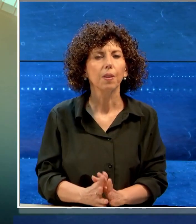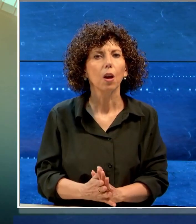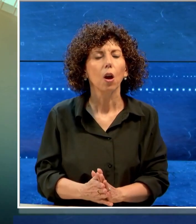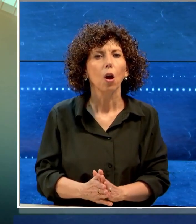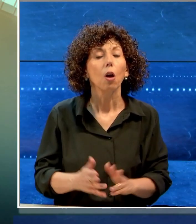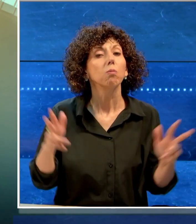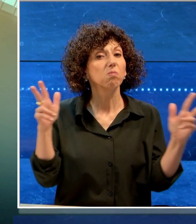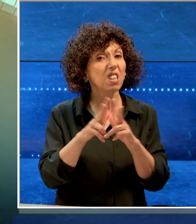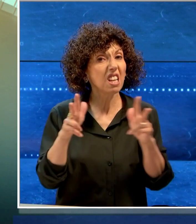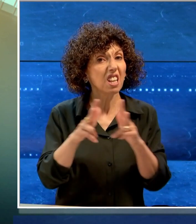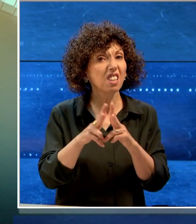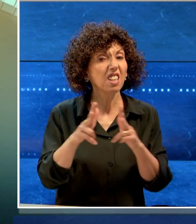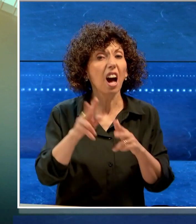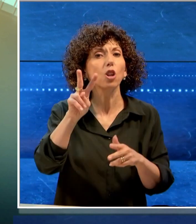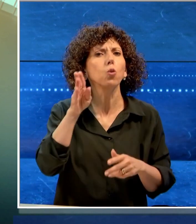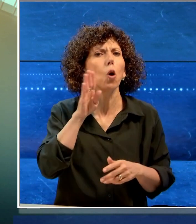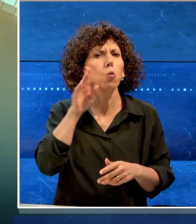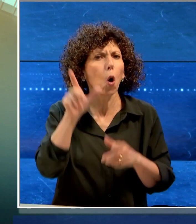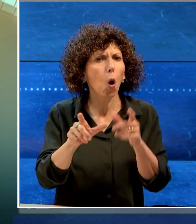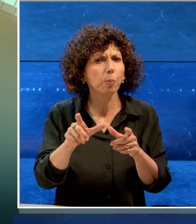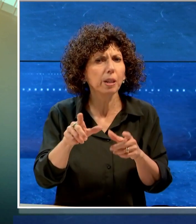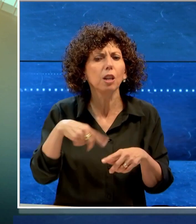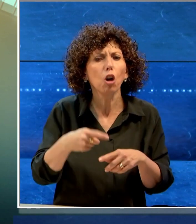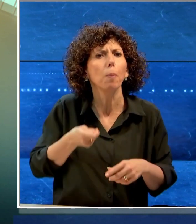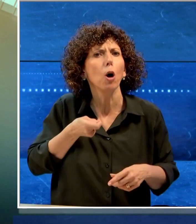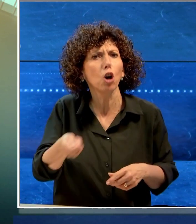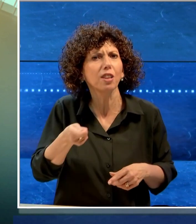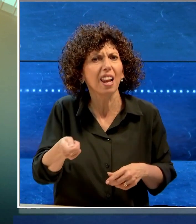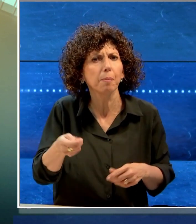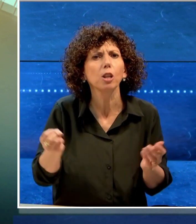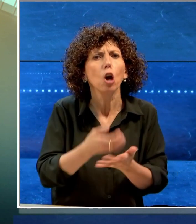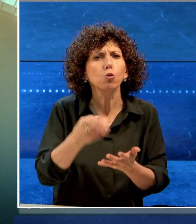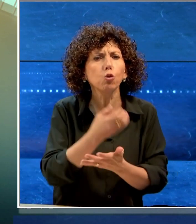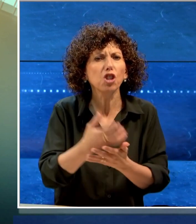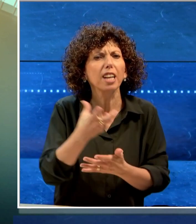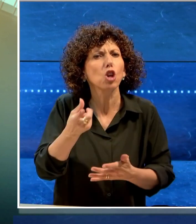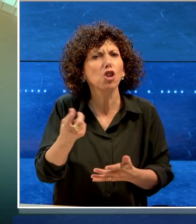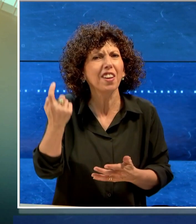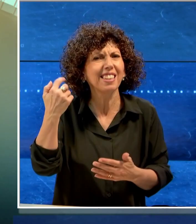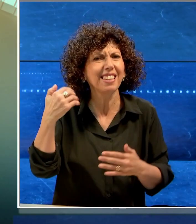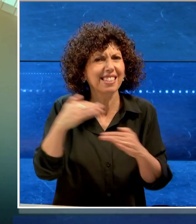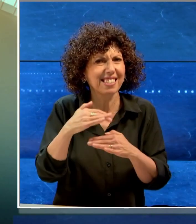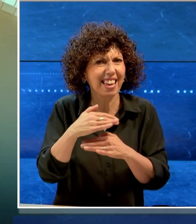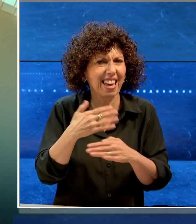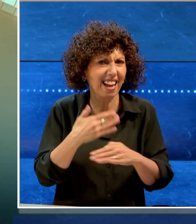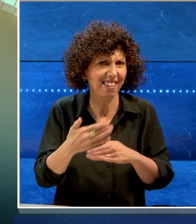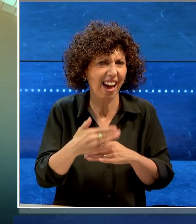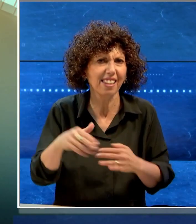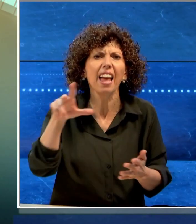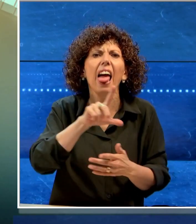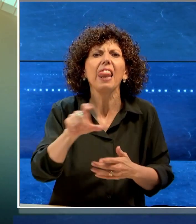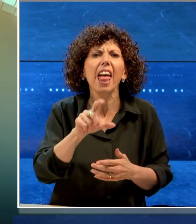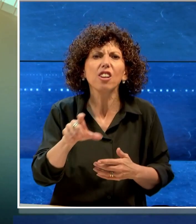Una lite tra due uomini è degenerata in accoltellamento e accaduto nella tarda serata di giovedì in pieno centro a Lecce